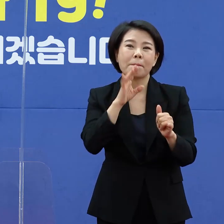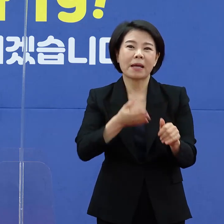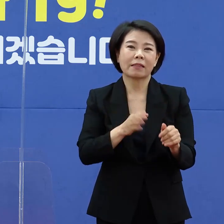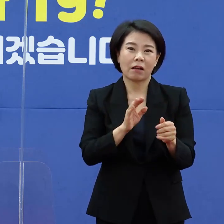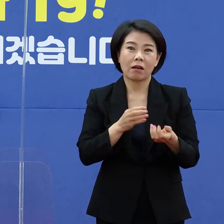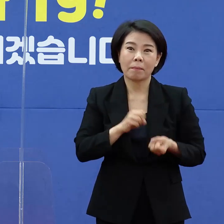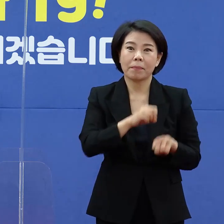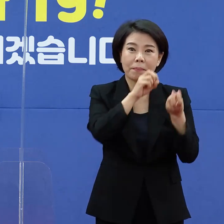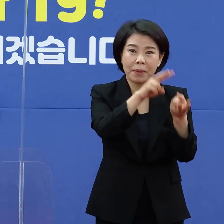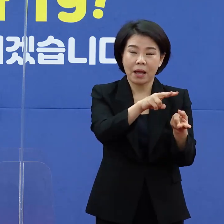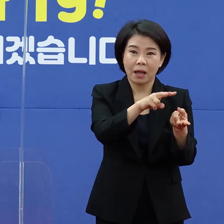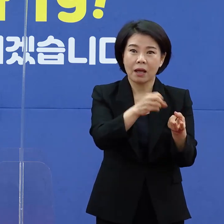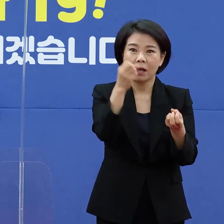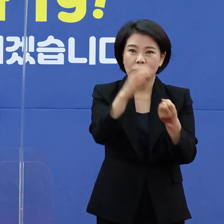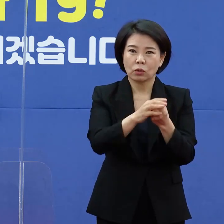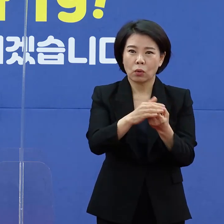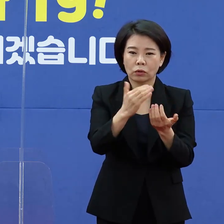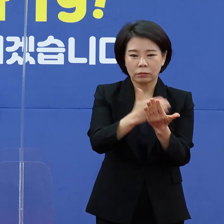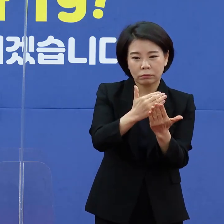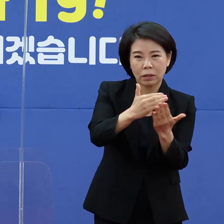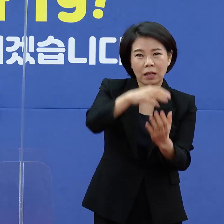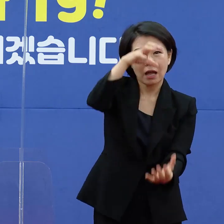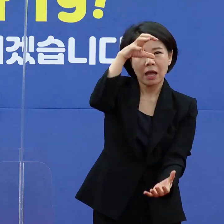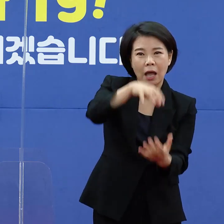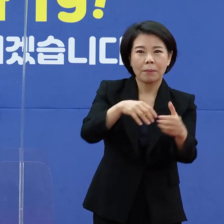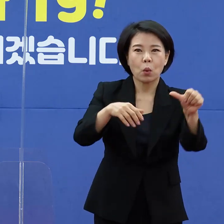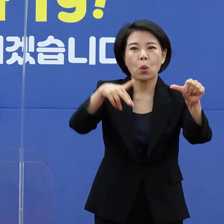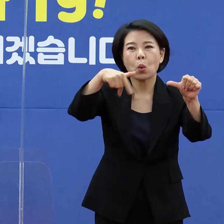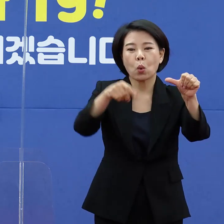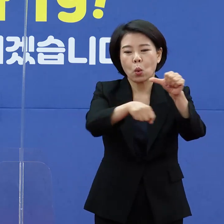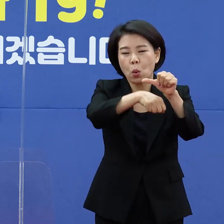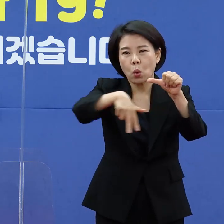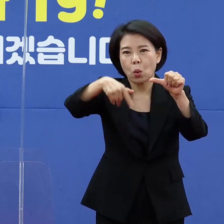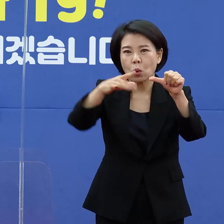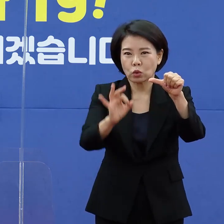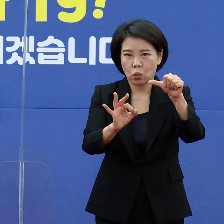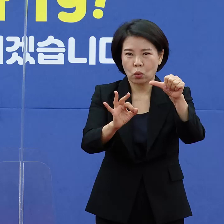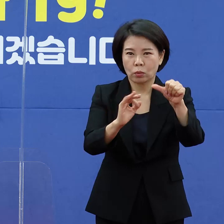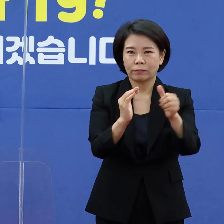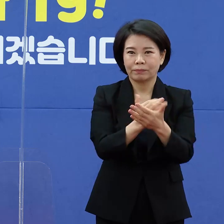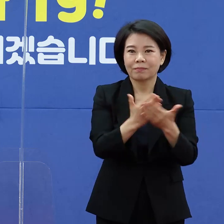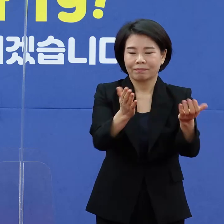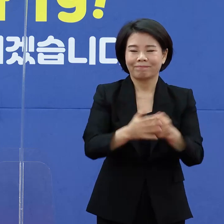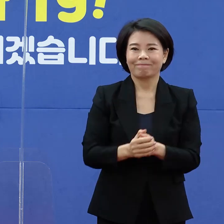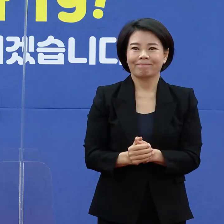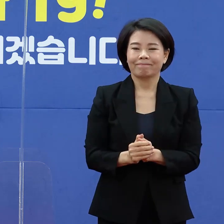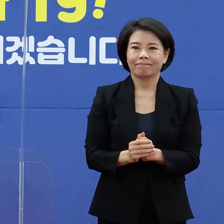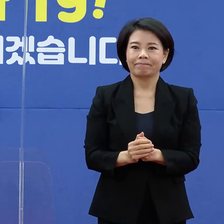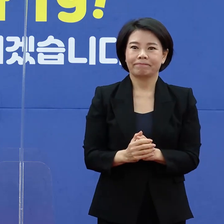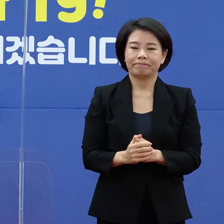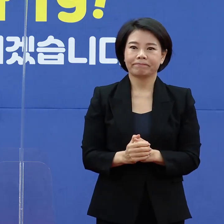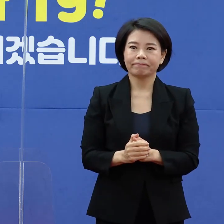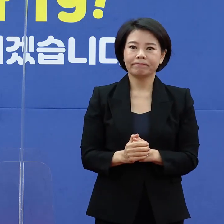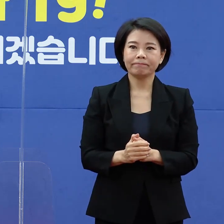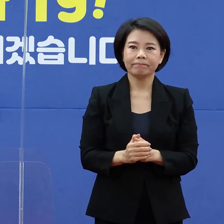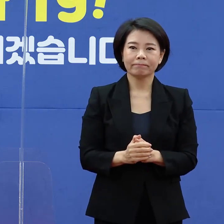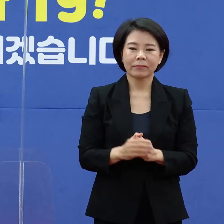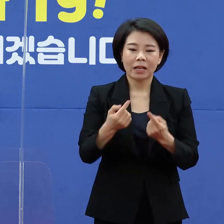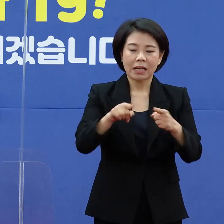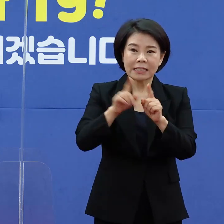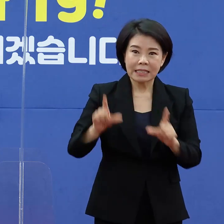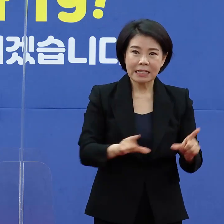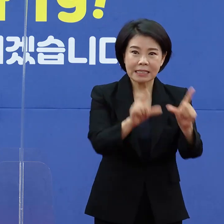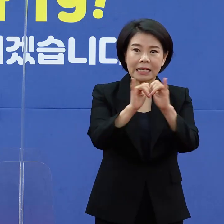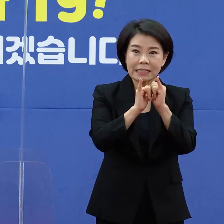치료 키트 구성품도 총 5종으로 간소화했습니다. 또한 동거가족의